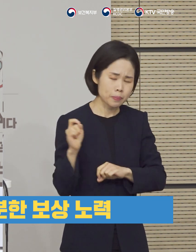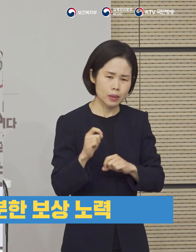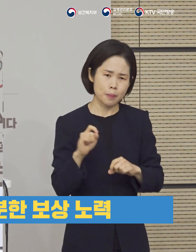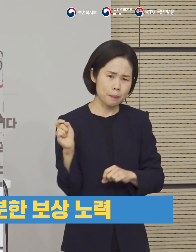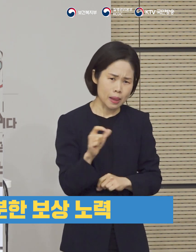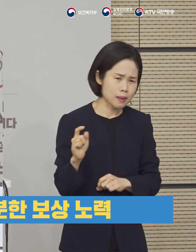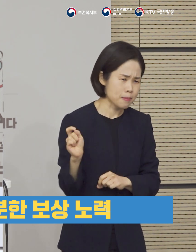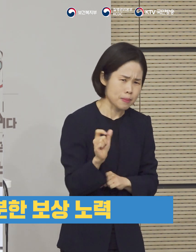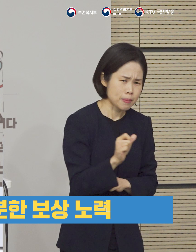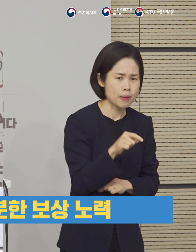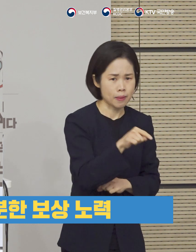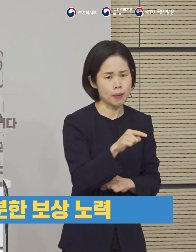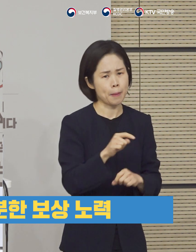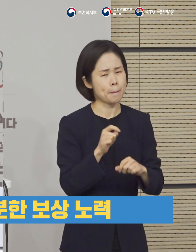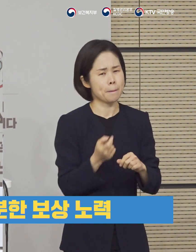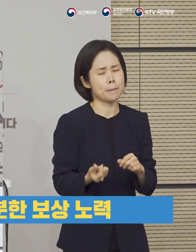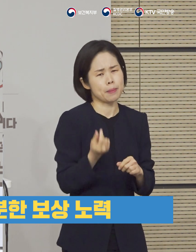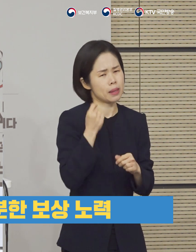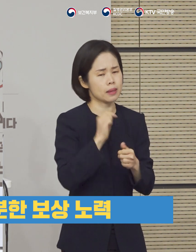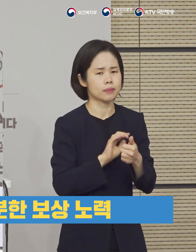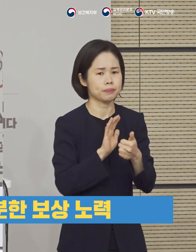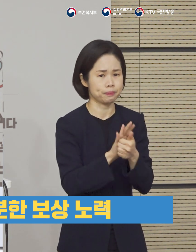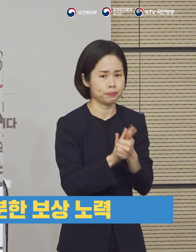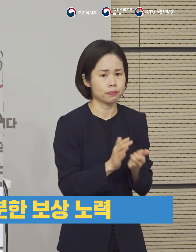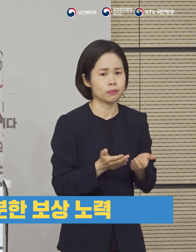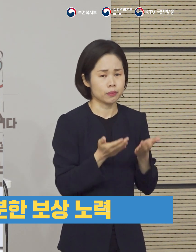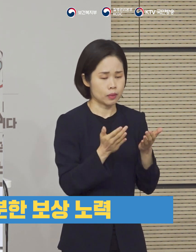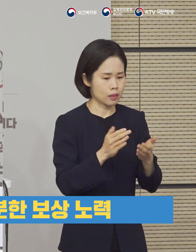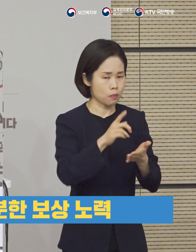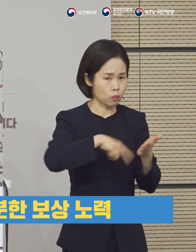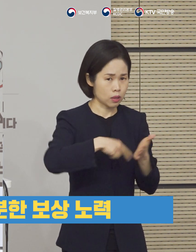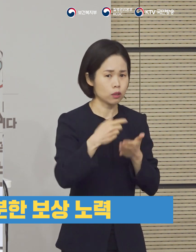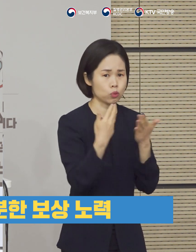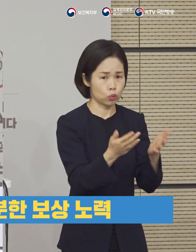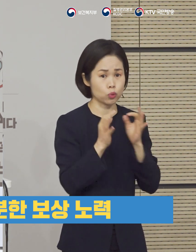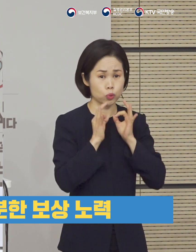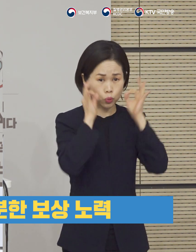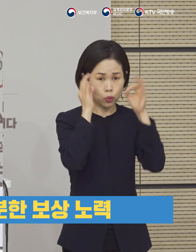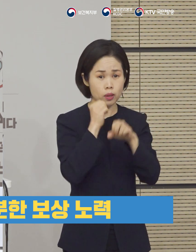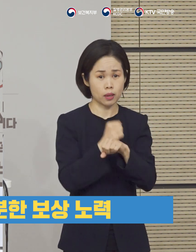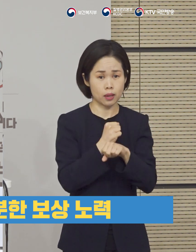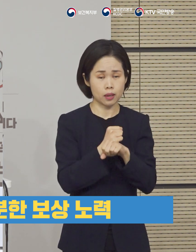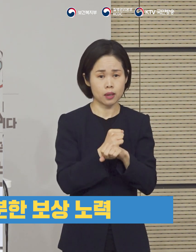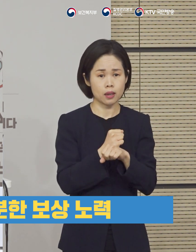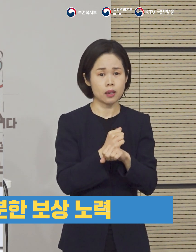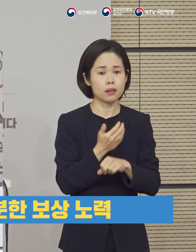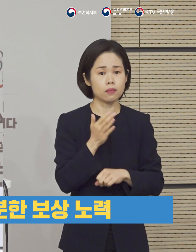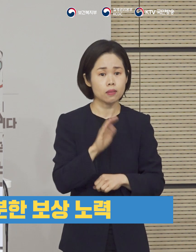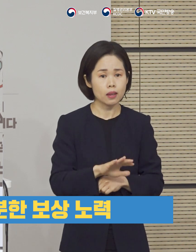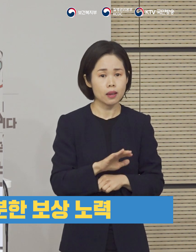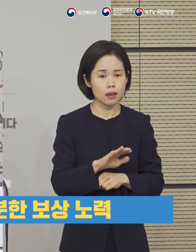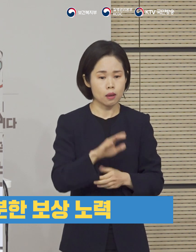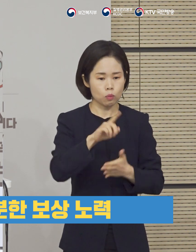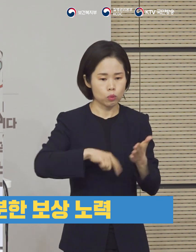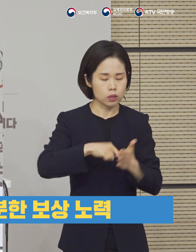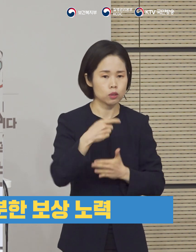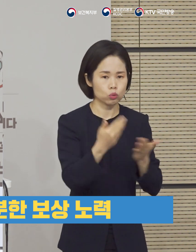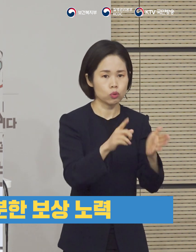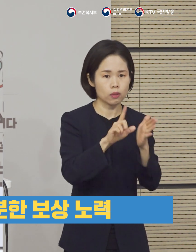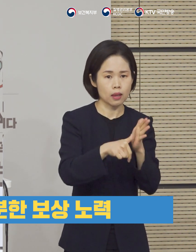그것도 가능하다면 신속하게 보상해 드리는 것을 목표로 하고 있습니다. 다만 이